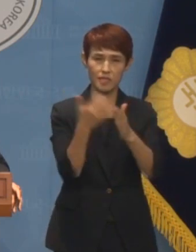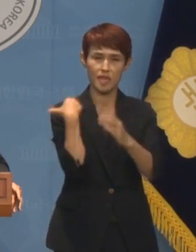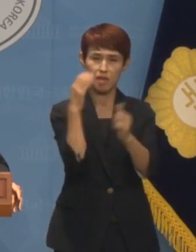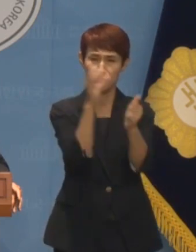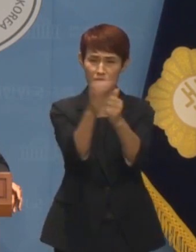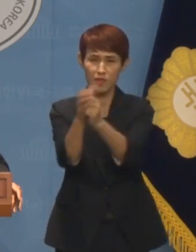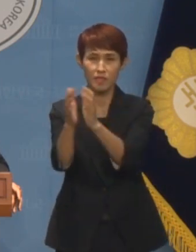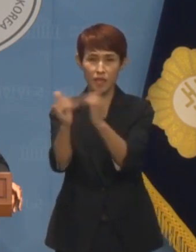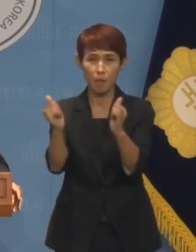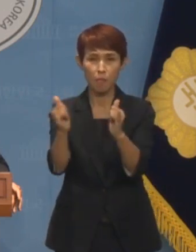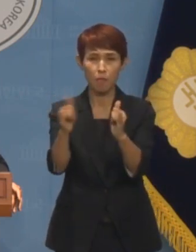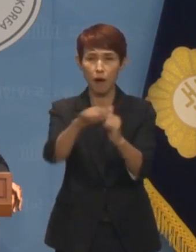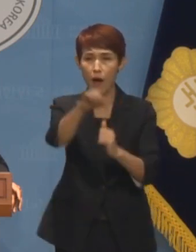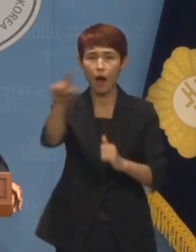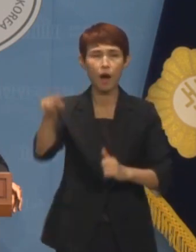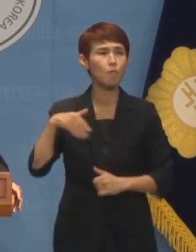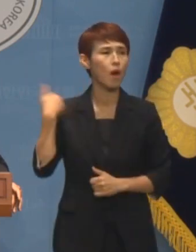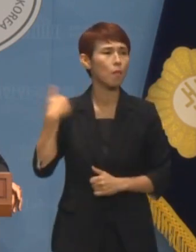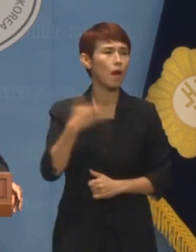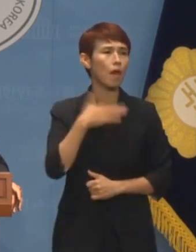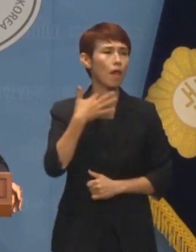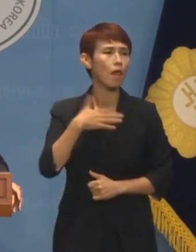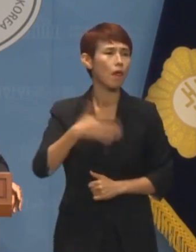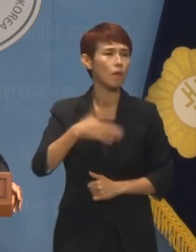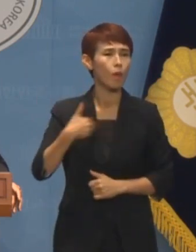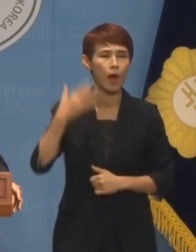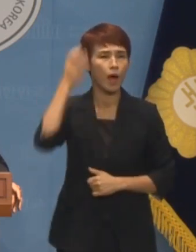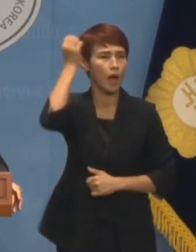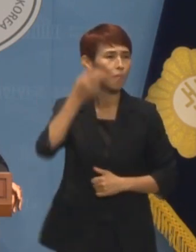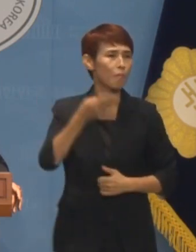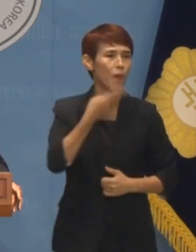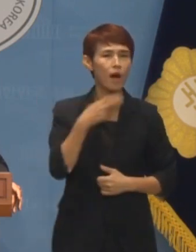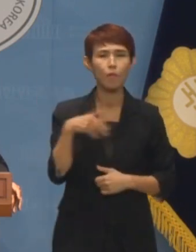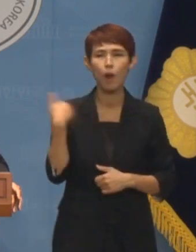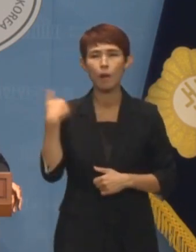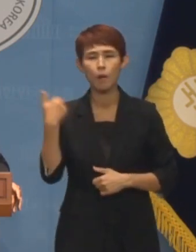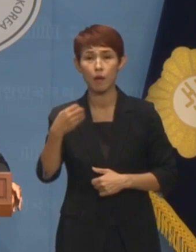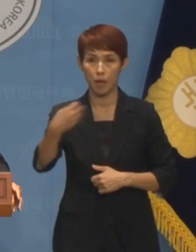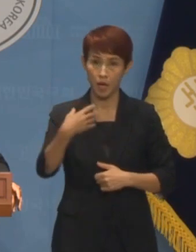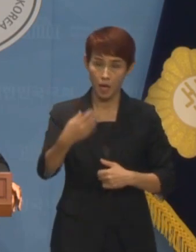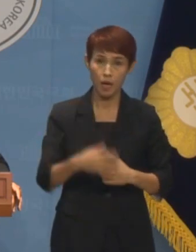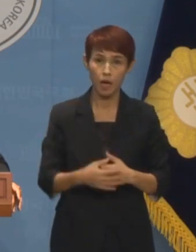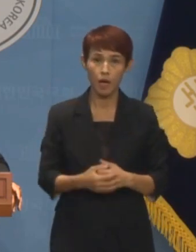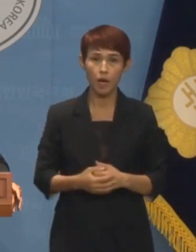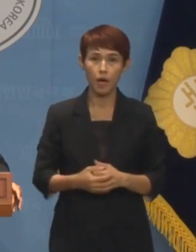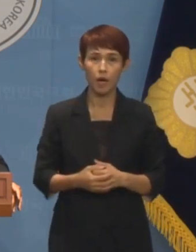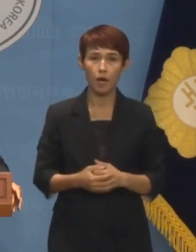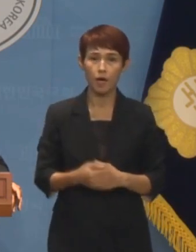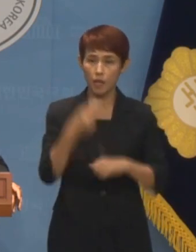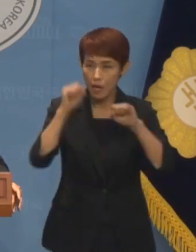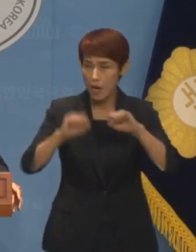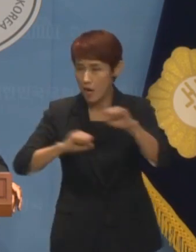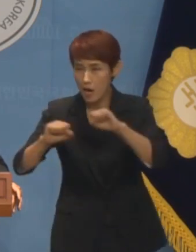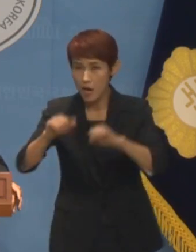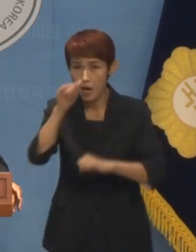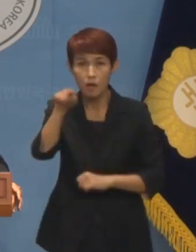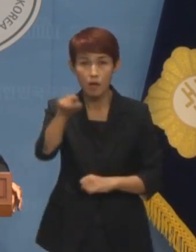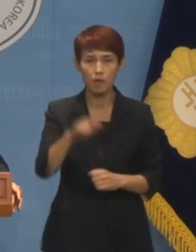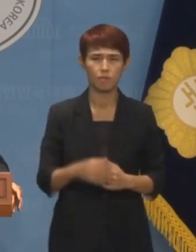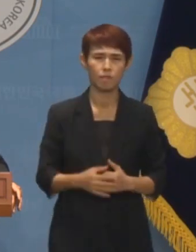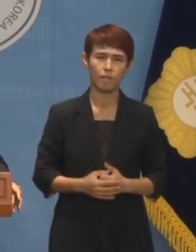할 사람들은 하나같이 모른다, 기억나지 않는다, 알지 못한다며 자기 살 국리만 하지 않았습니까?